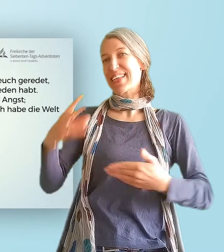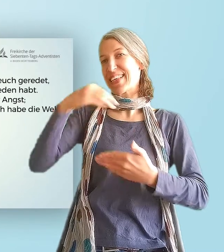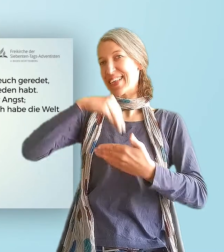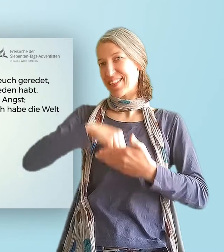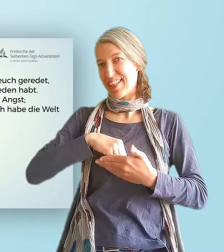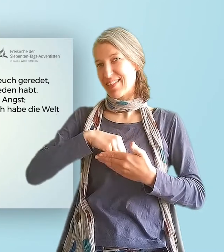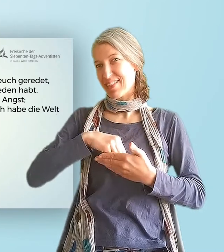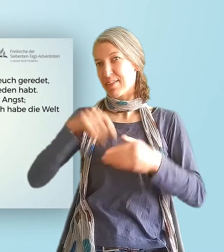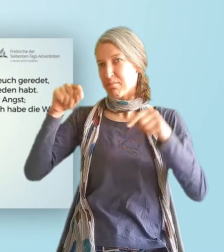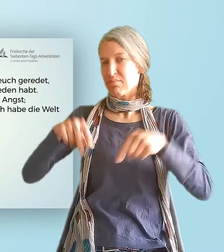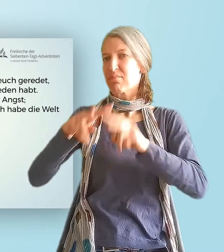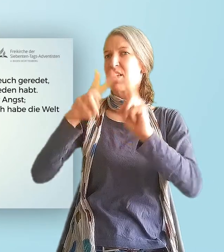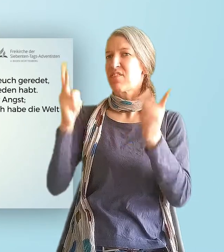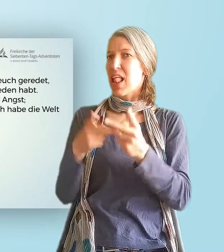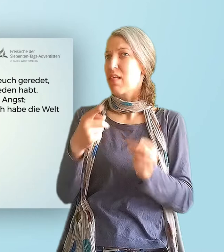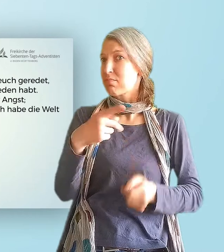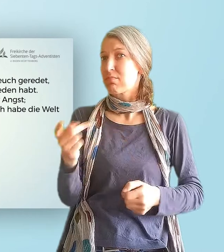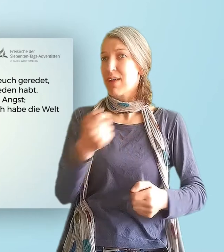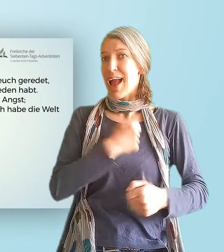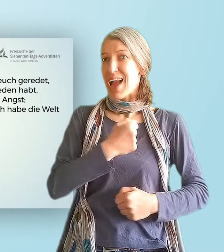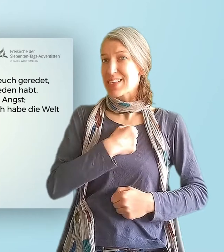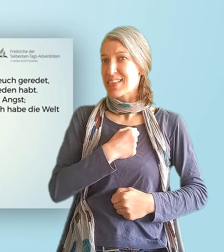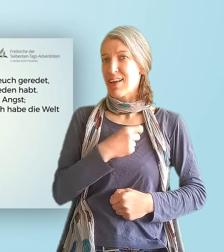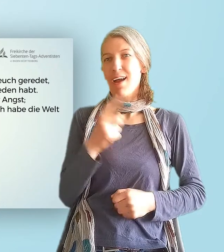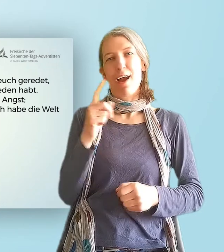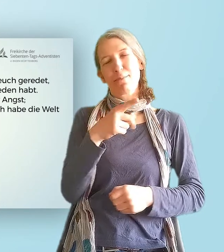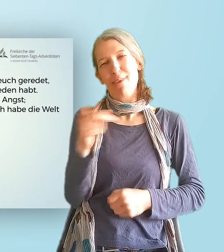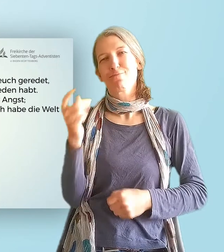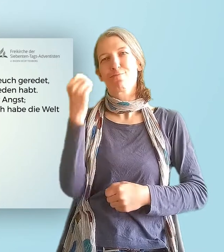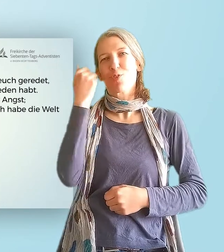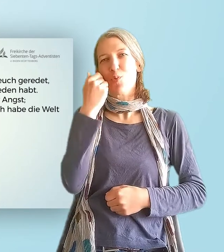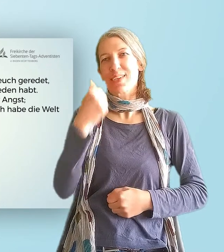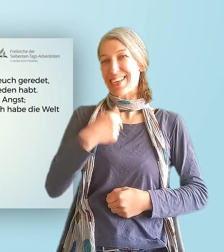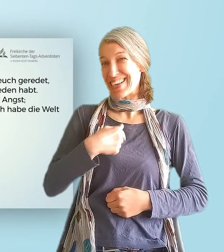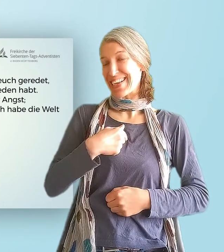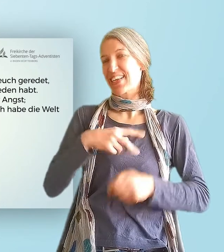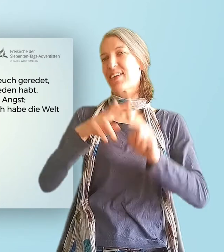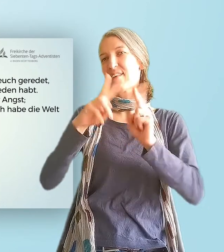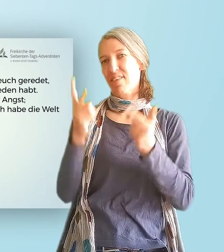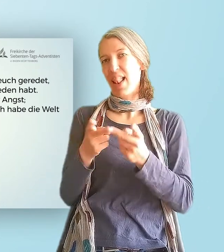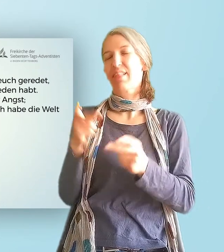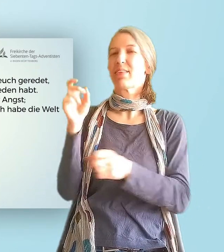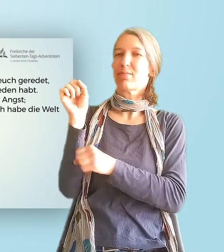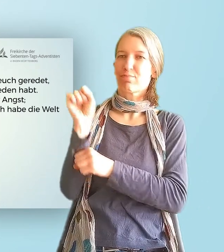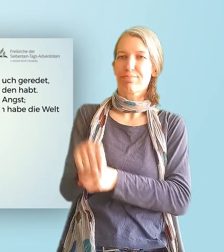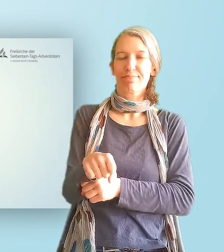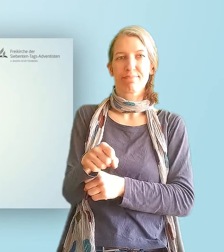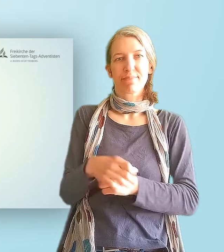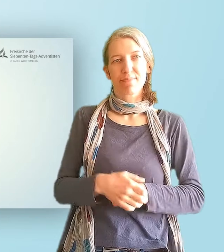In der Welt habt ihr Angst, aber seid getrost. Ich habe die Welt überwunden. Das sind